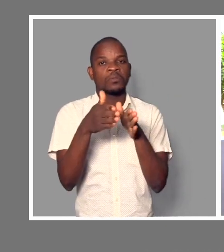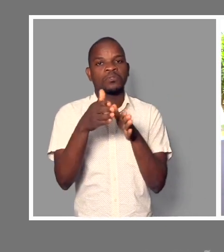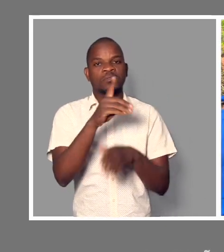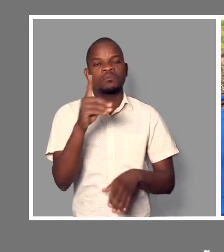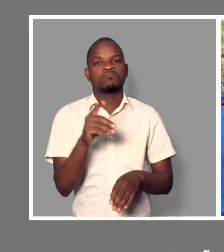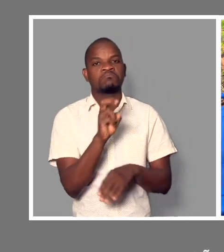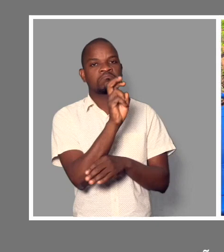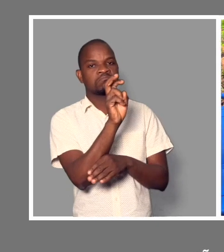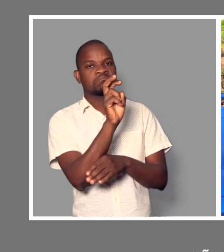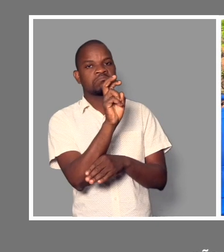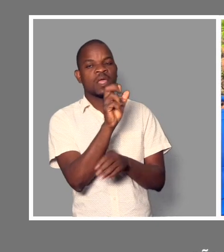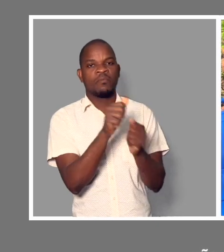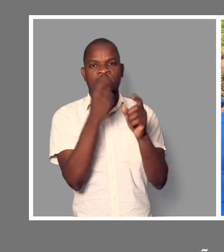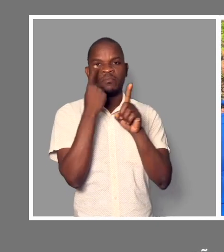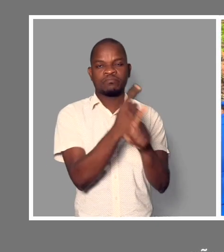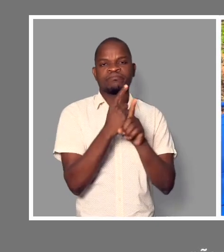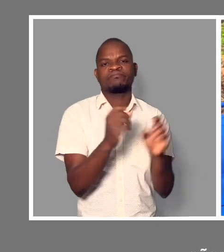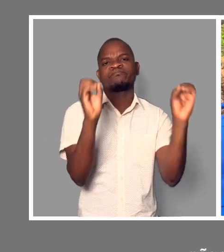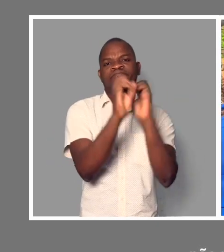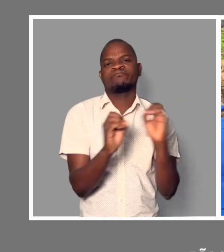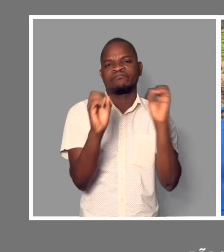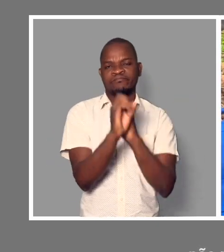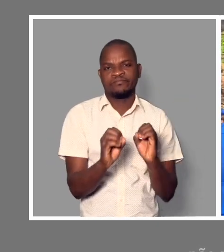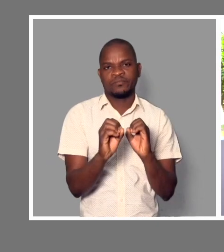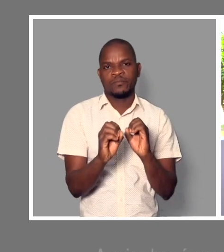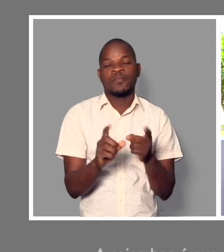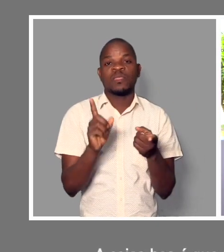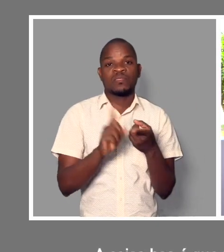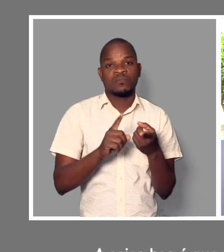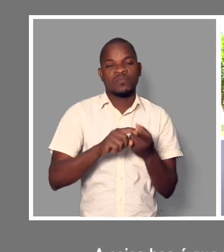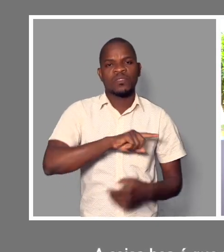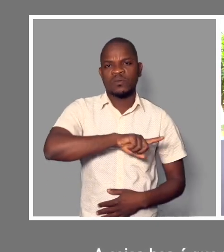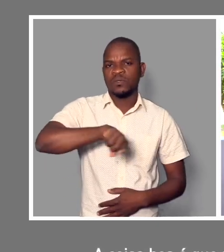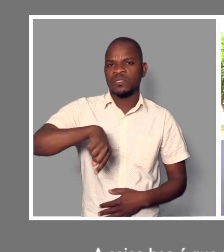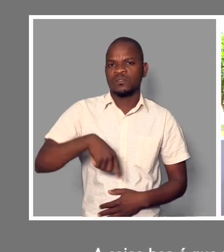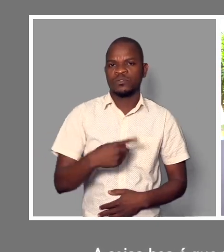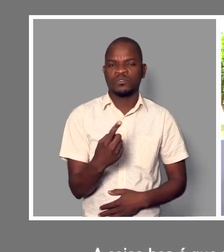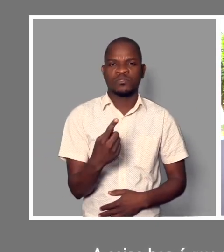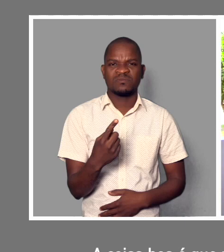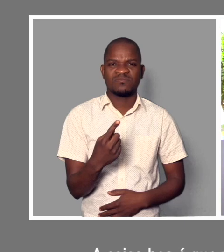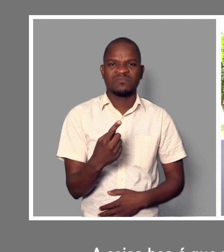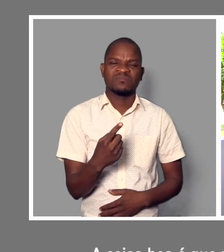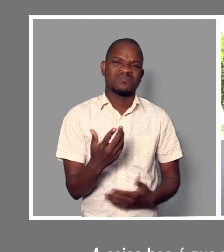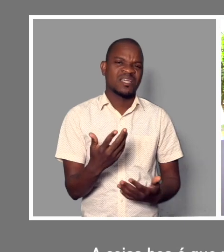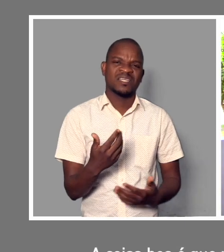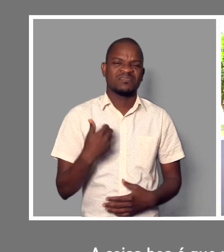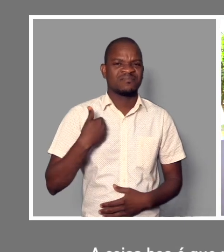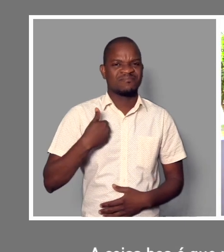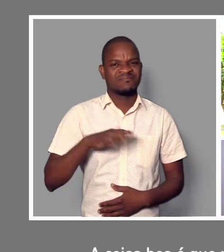Não participa dentro desta atividade. A coisa mais boa é que nós não quisemos, mais uma vez, repito, que não quisemos fazer